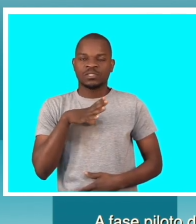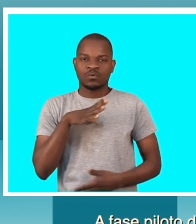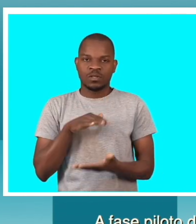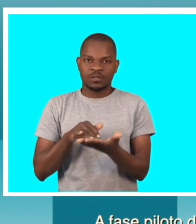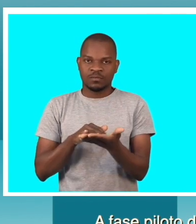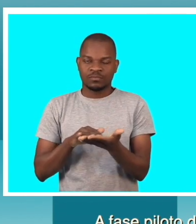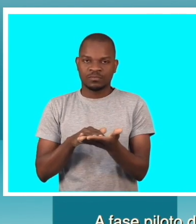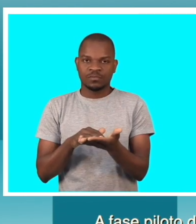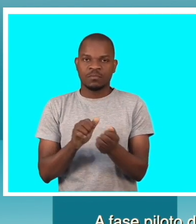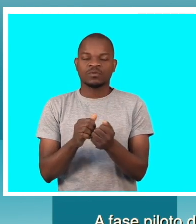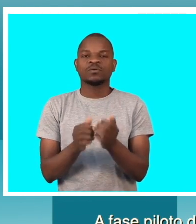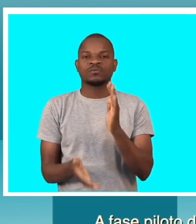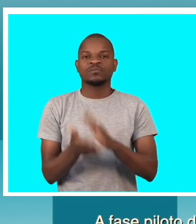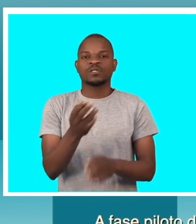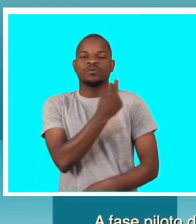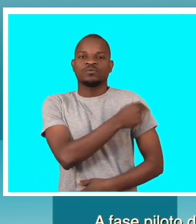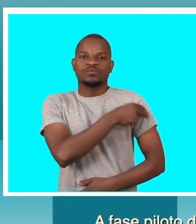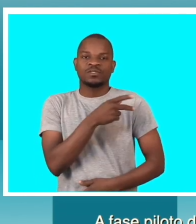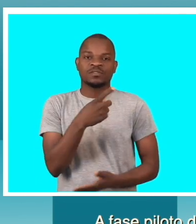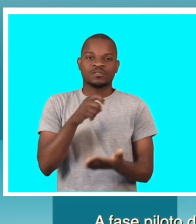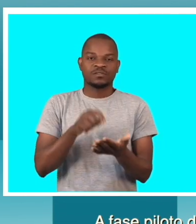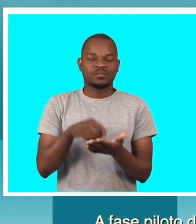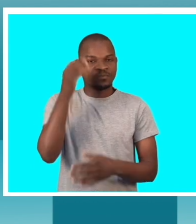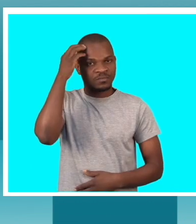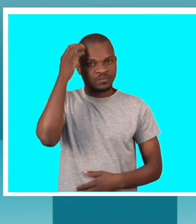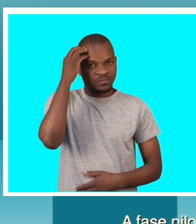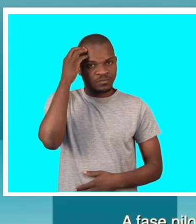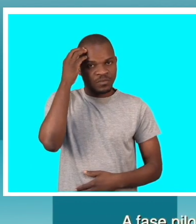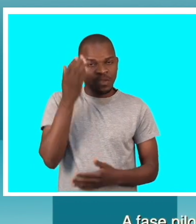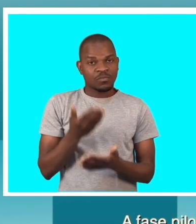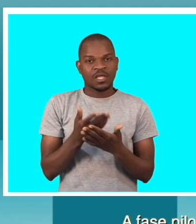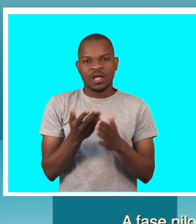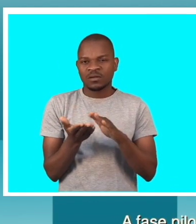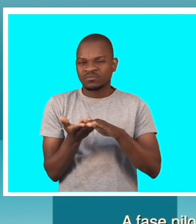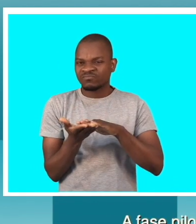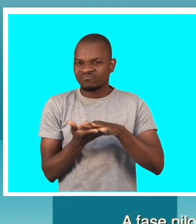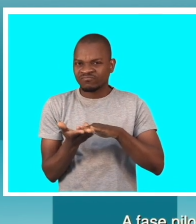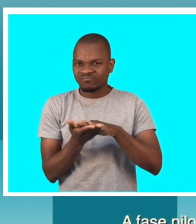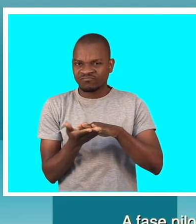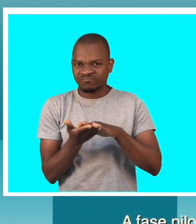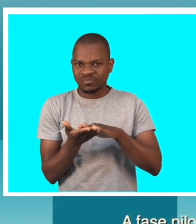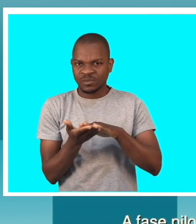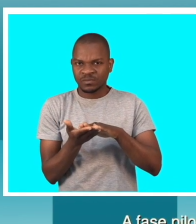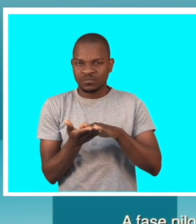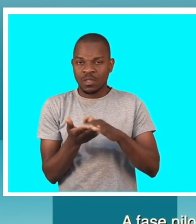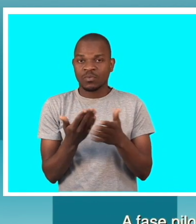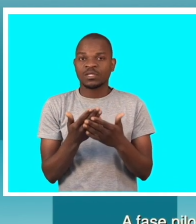escrita em braile será no Hospital Central de Maputo. A fase do piloto vai quando nós conseguirmos adquirir a